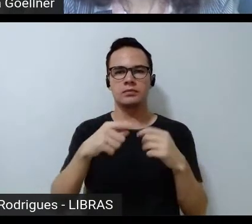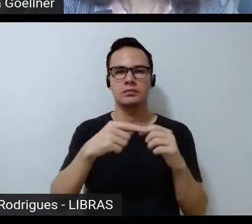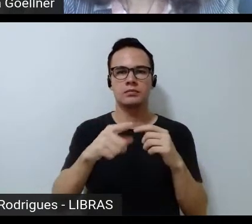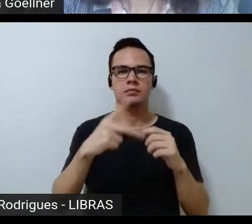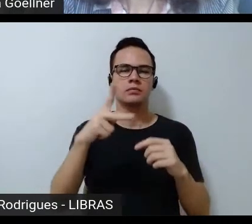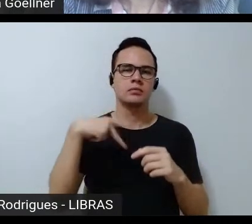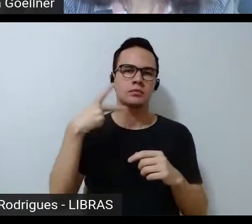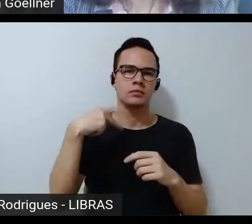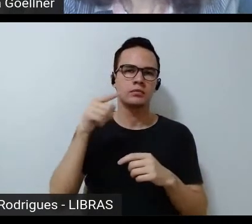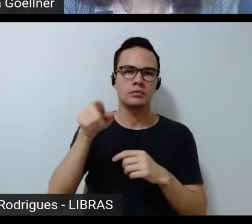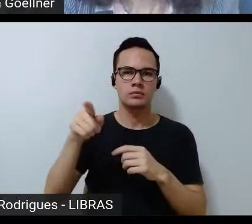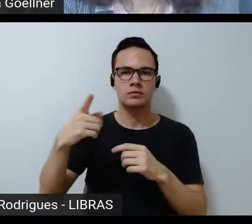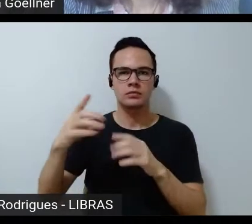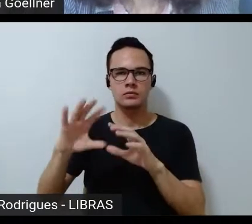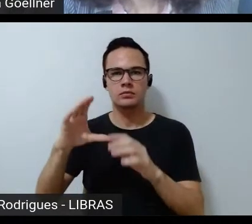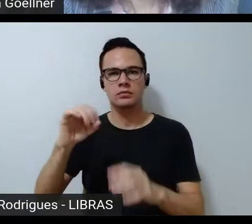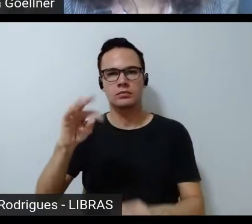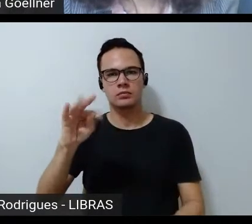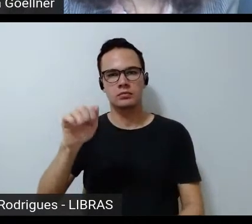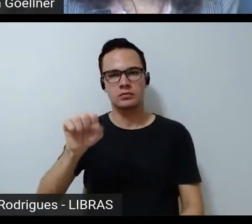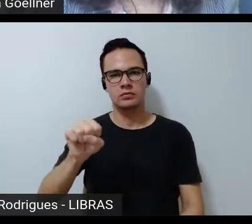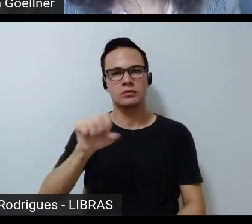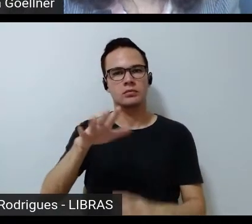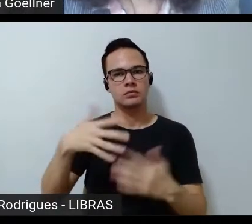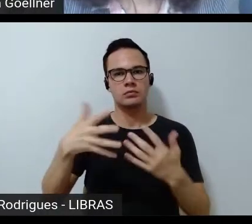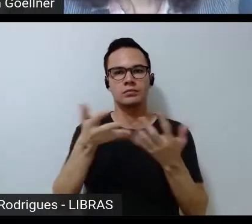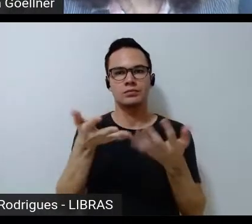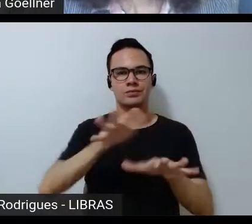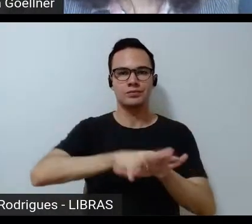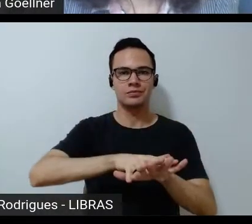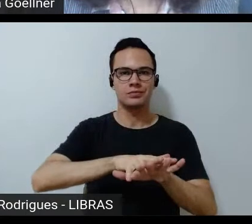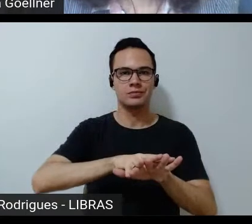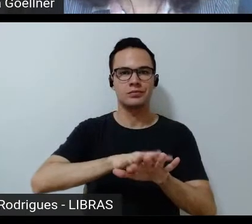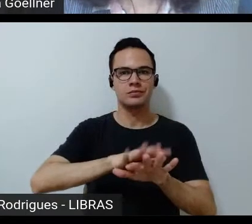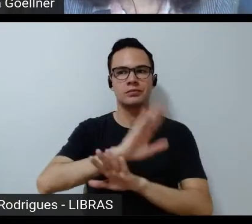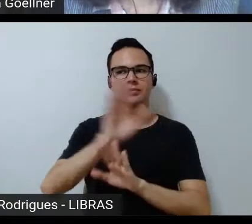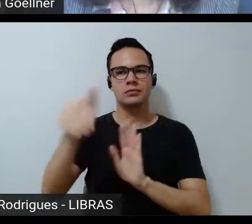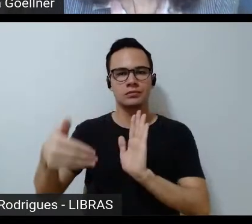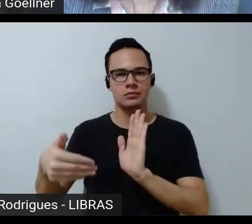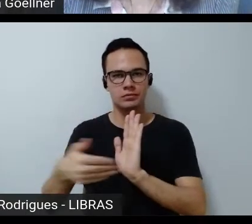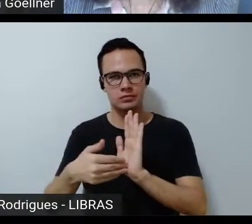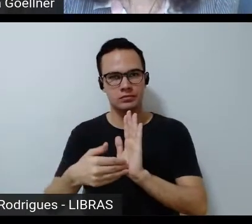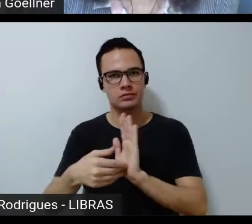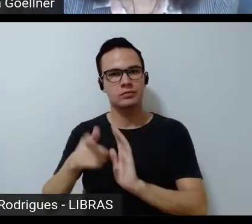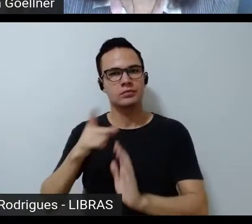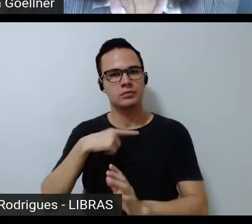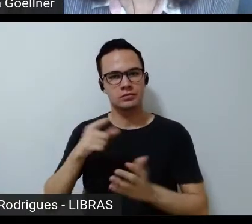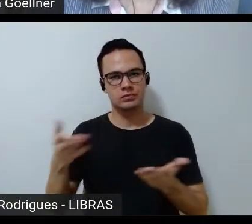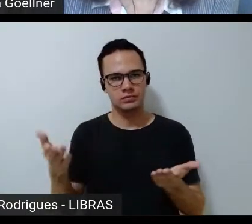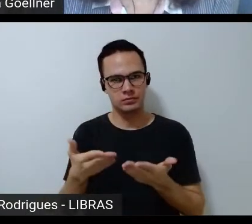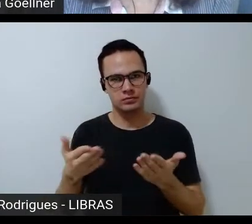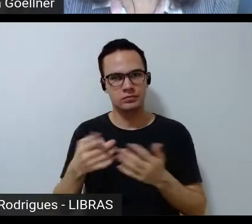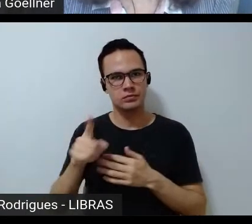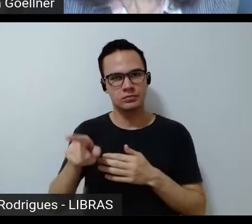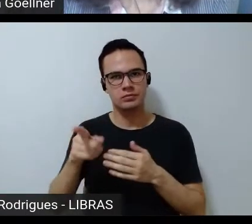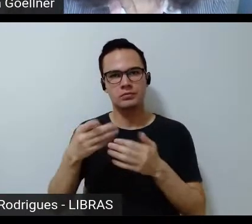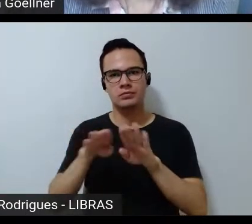cotas ou se é necessário políticas de inclusão para todas as situações que existem desigualdades